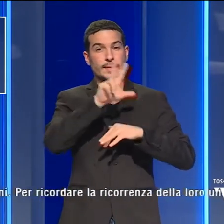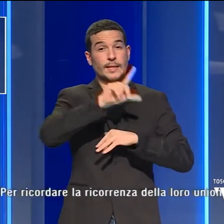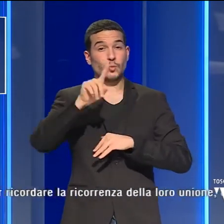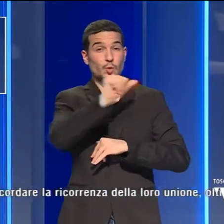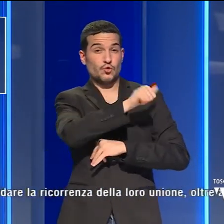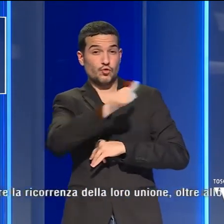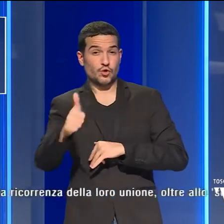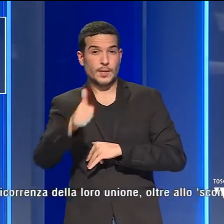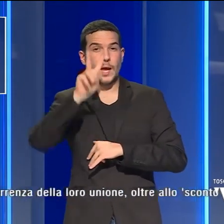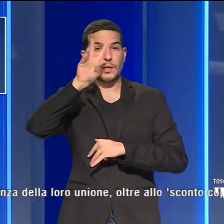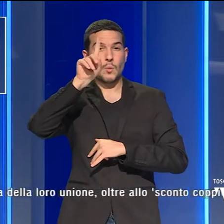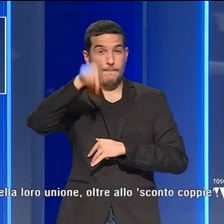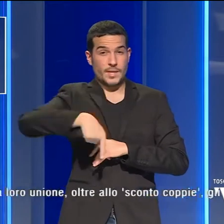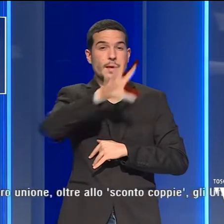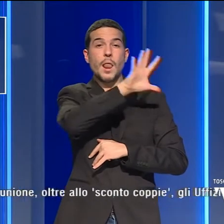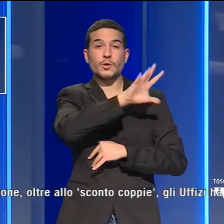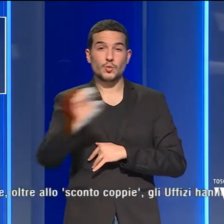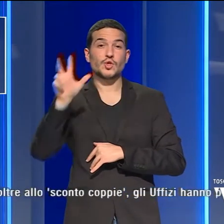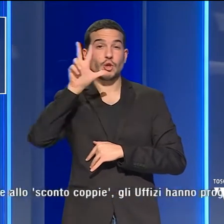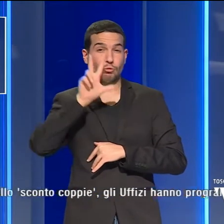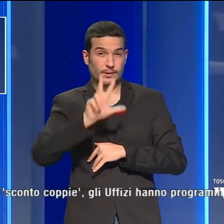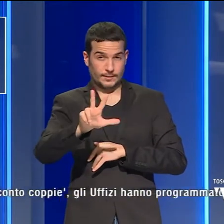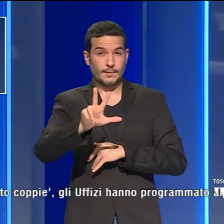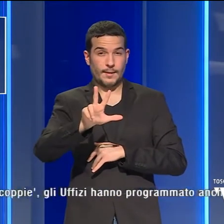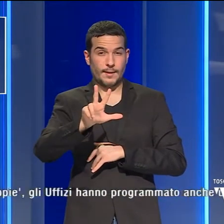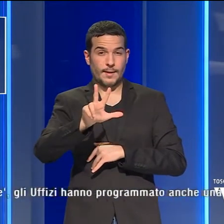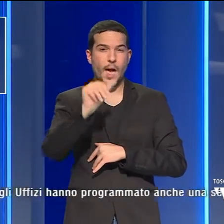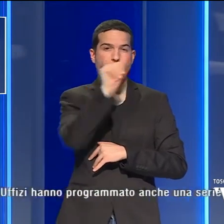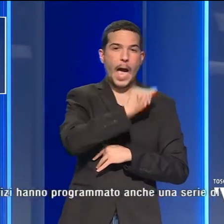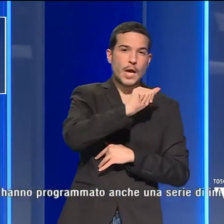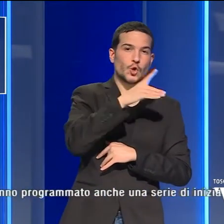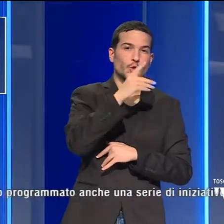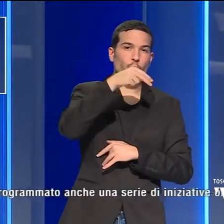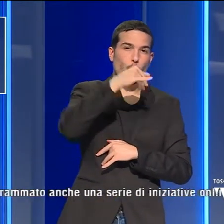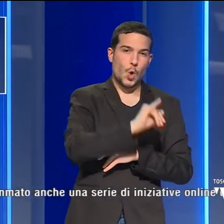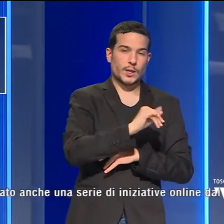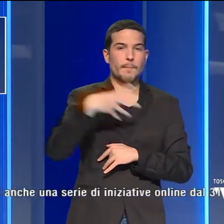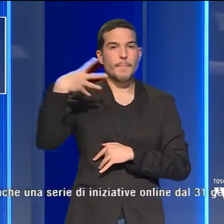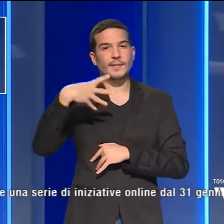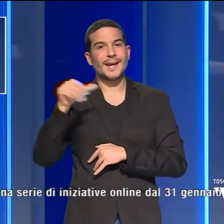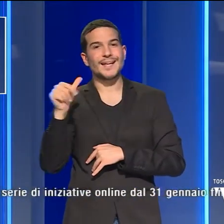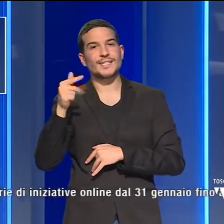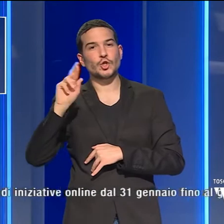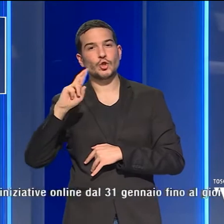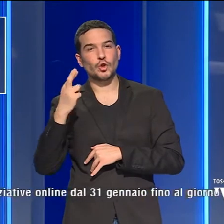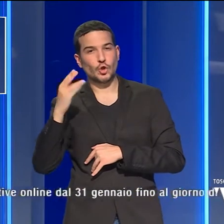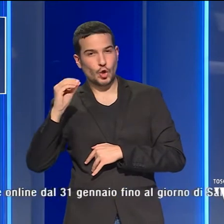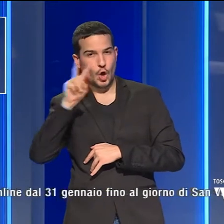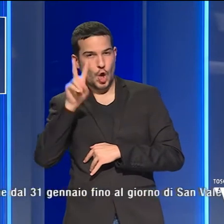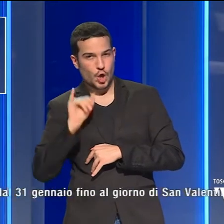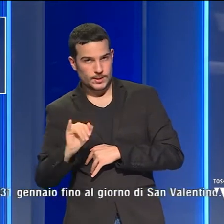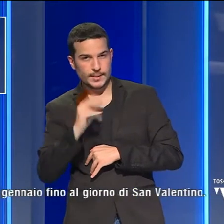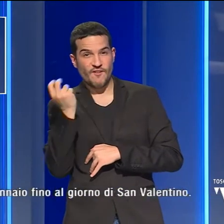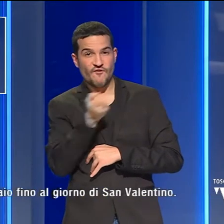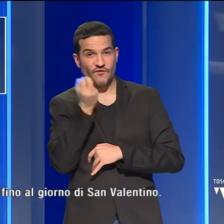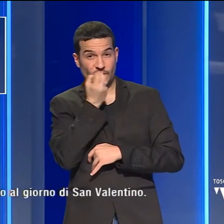gennaio del 1503 tra Agnolo Doni e Maddalena Strozzi a Firenze,